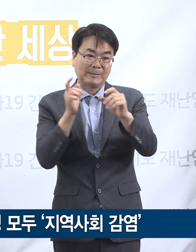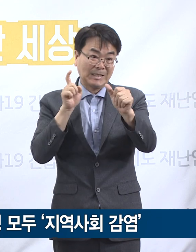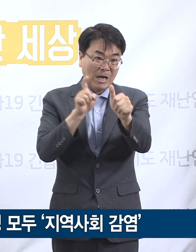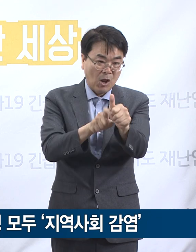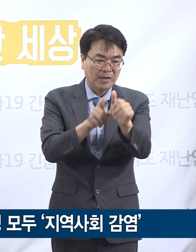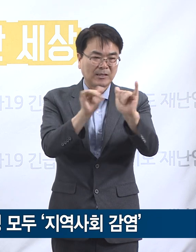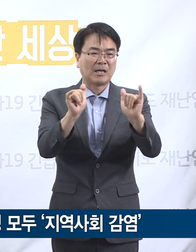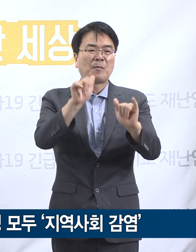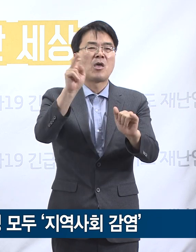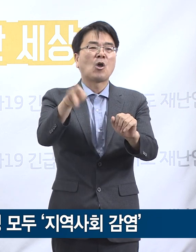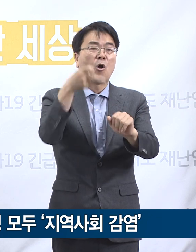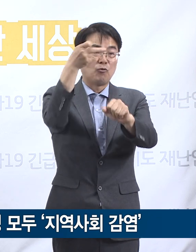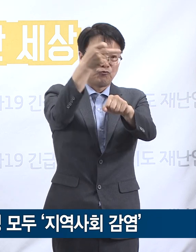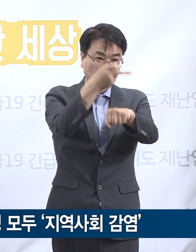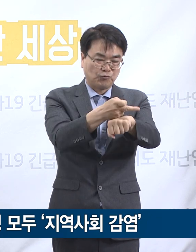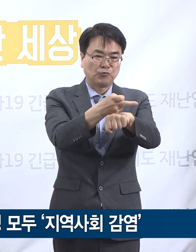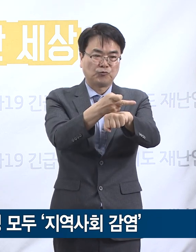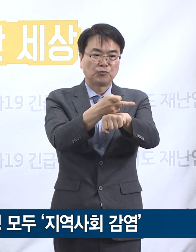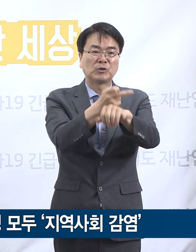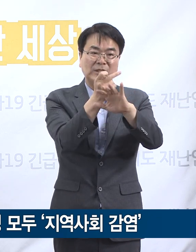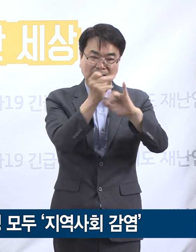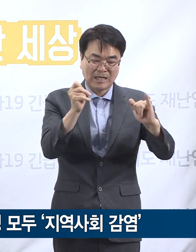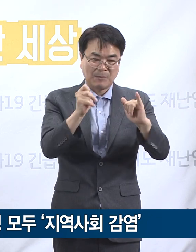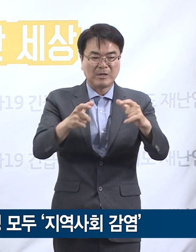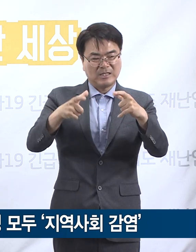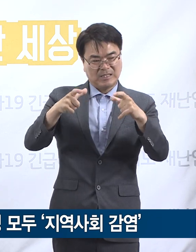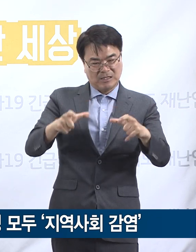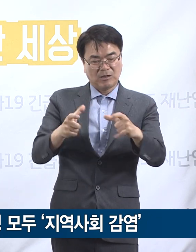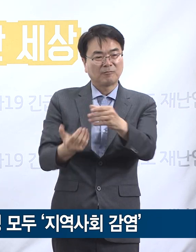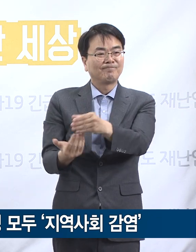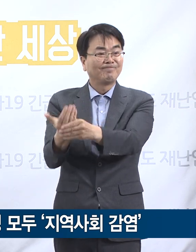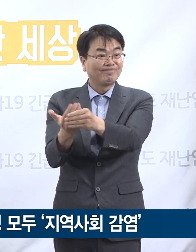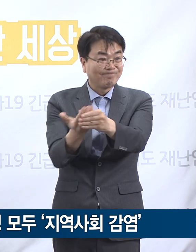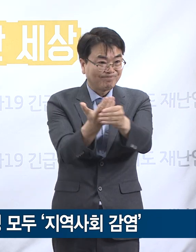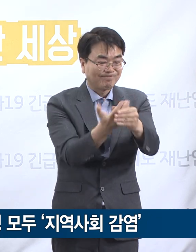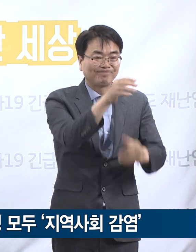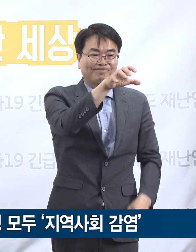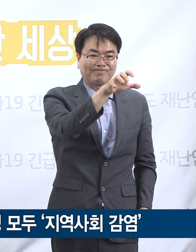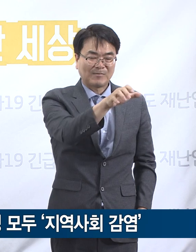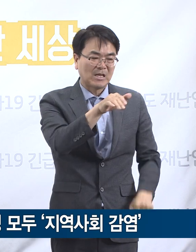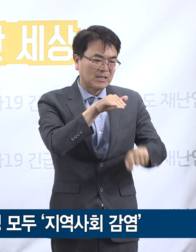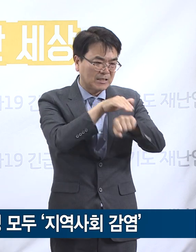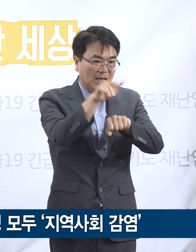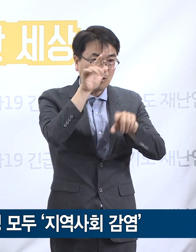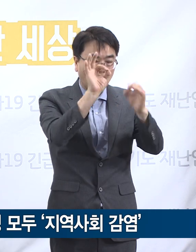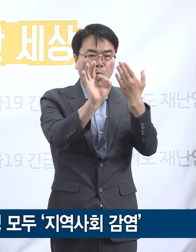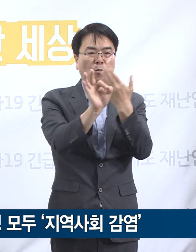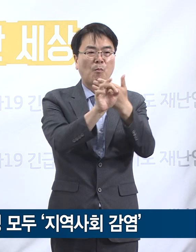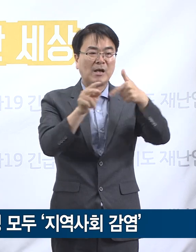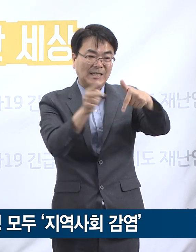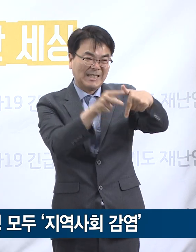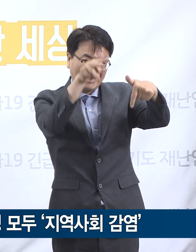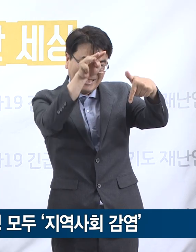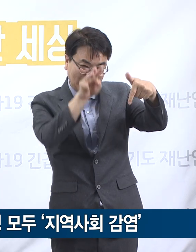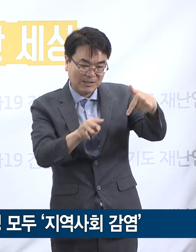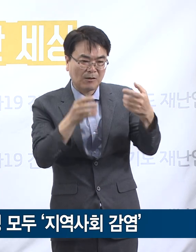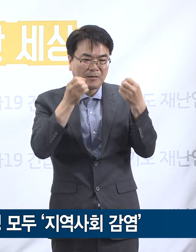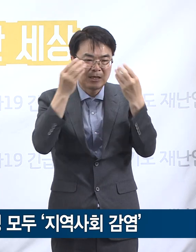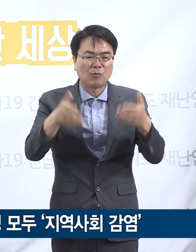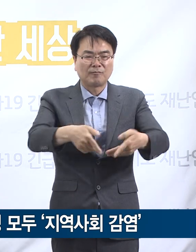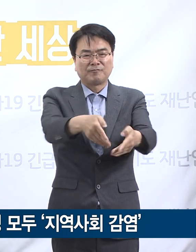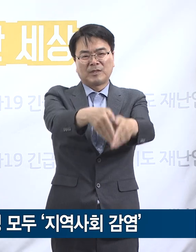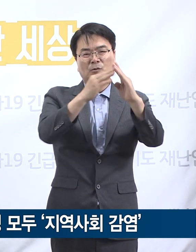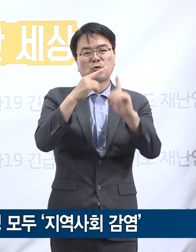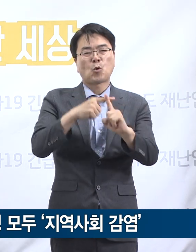12명으로 모두 지역사회 감염입니다. 지역사회 발생 유형으로는 인천의 개척교회 관련된 사례